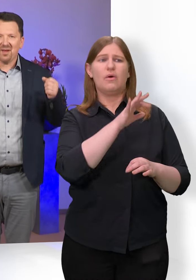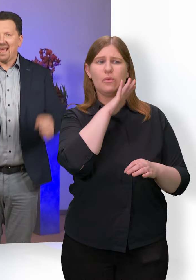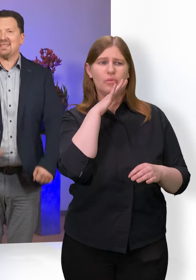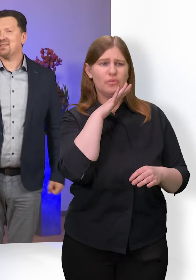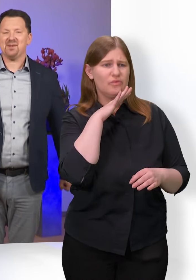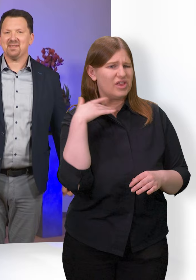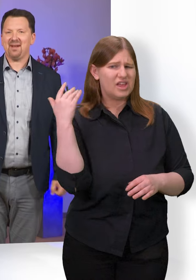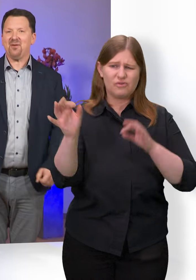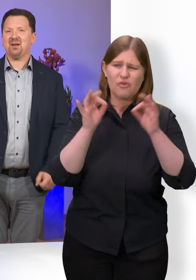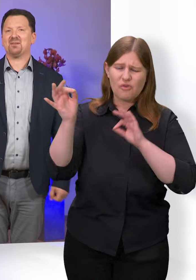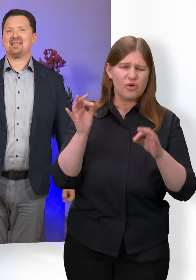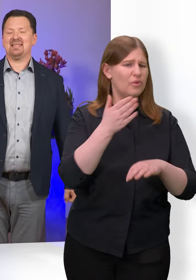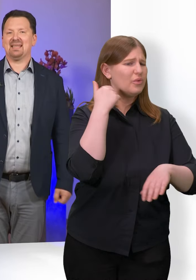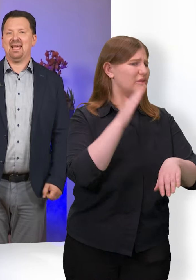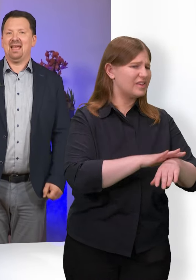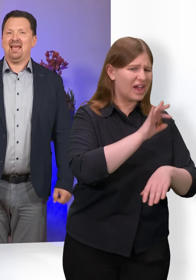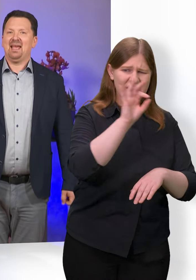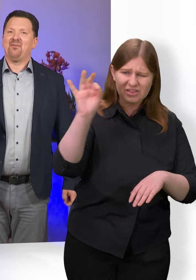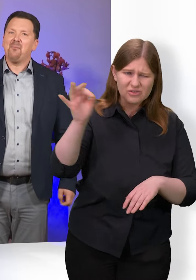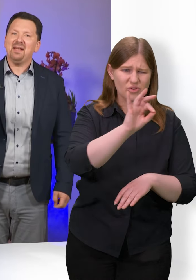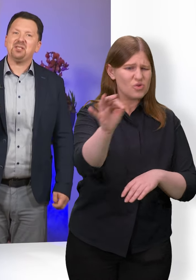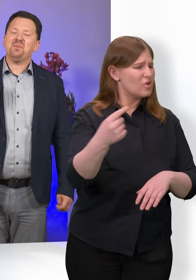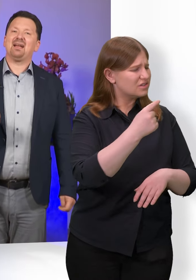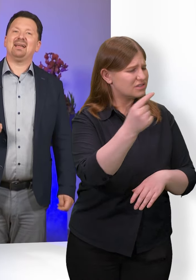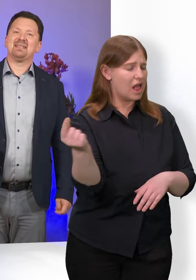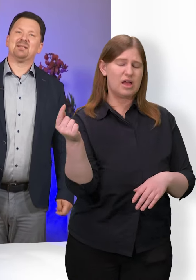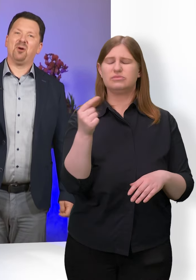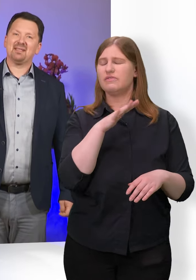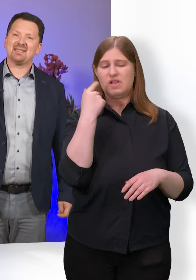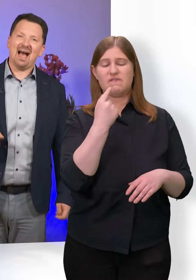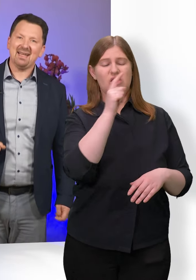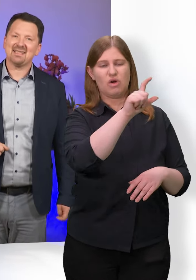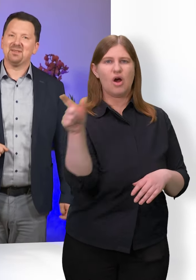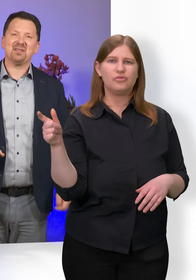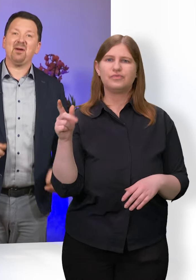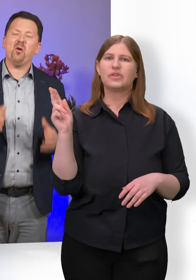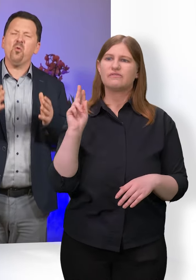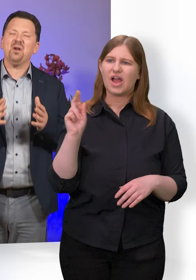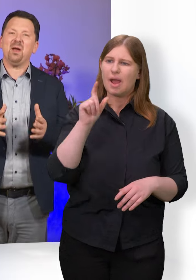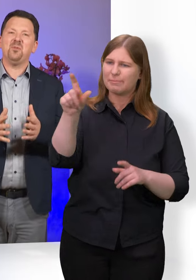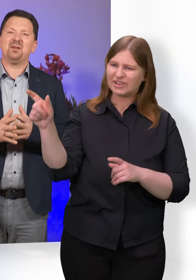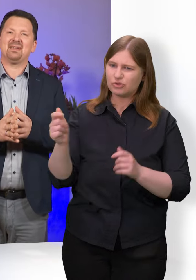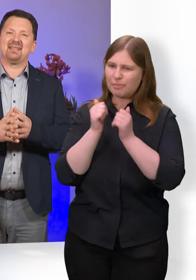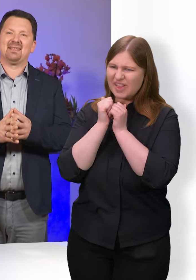berechtigt solche Warnungen auch sind. Wer Menschen begleitet, Potenziale sieht und dabei unermüdlich ist,